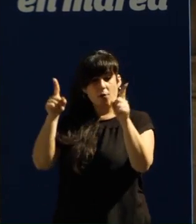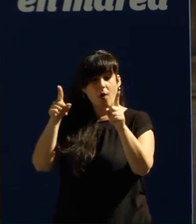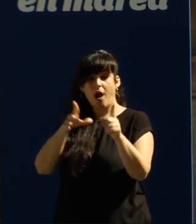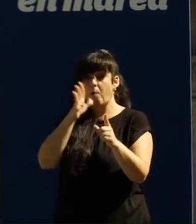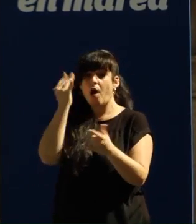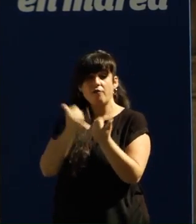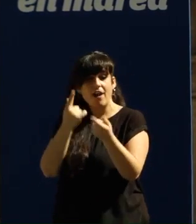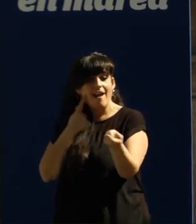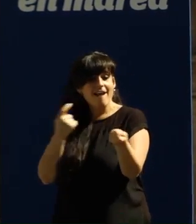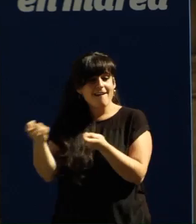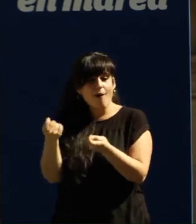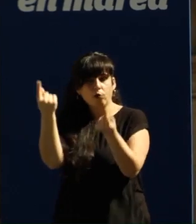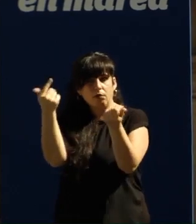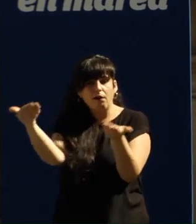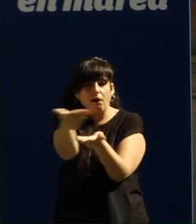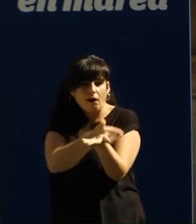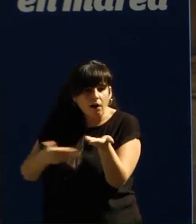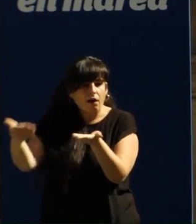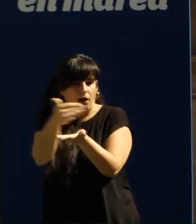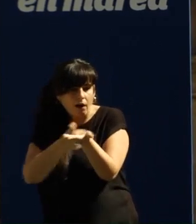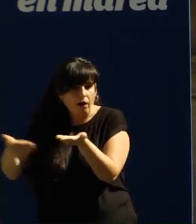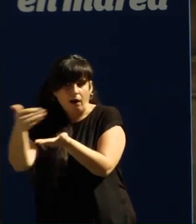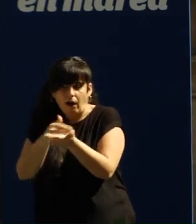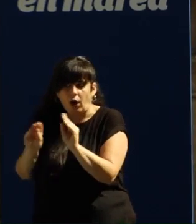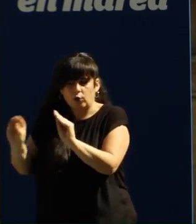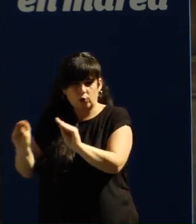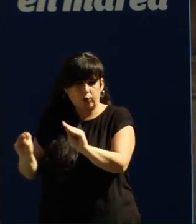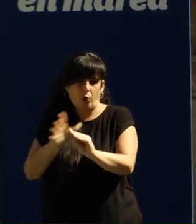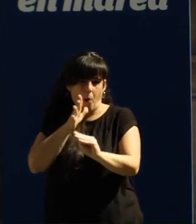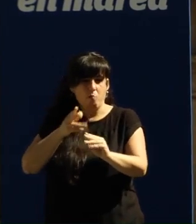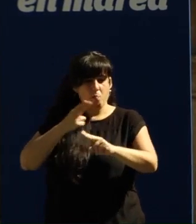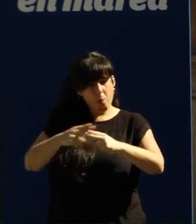para os directivos da empresa e para os políticos corruptos que formaron parte desta trama